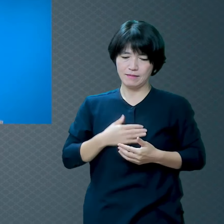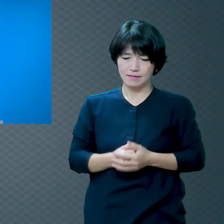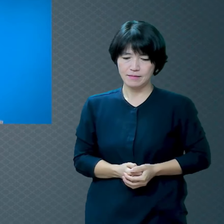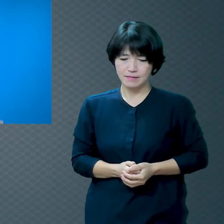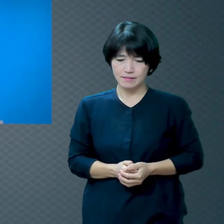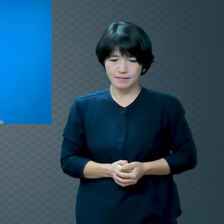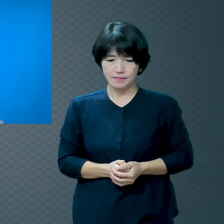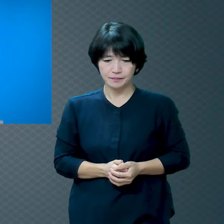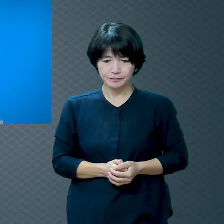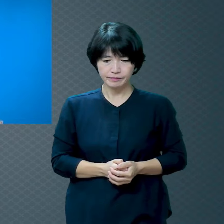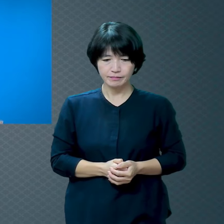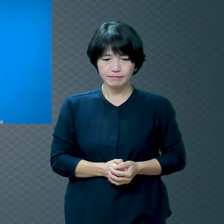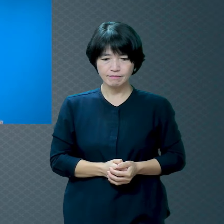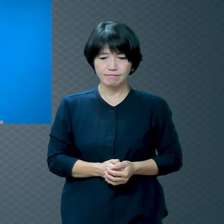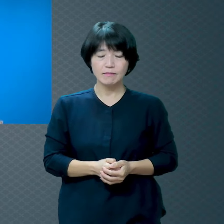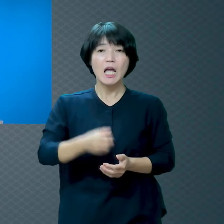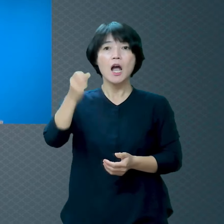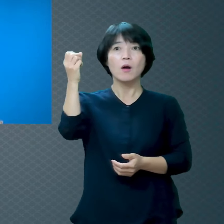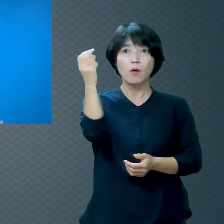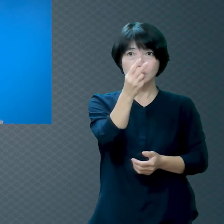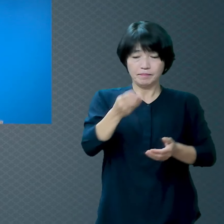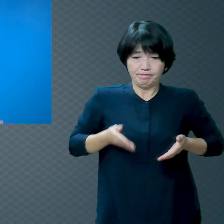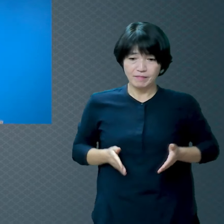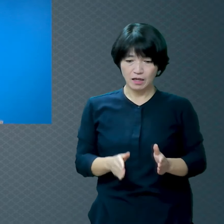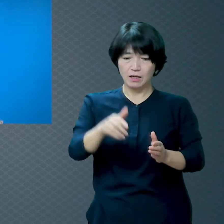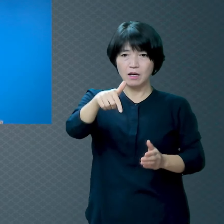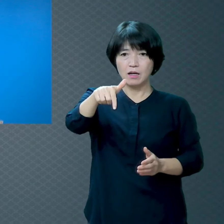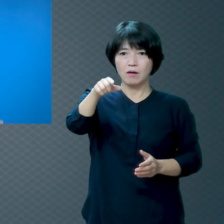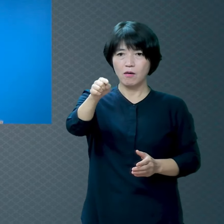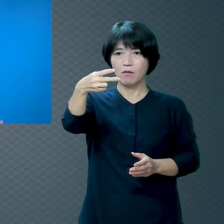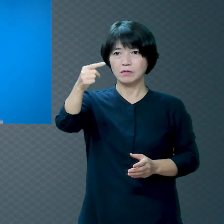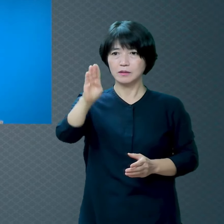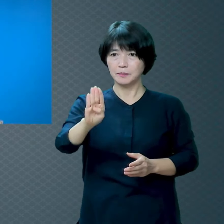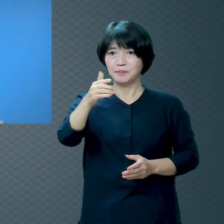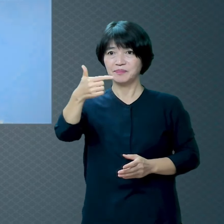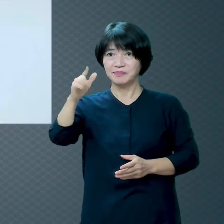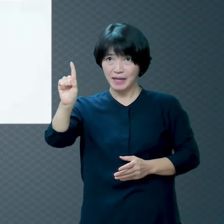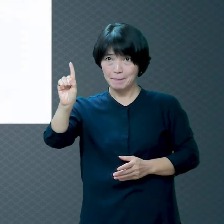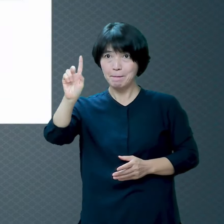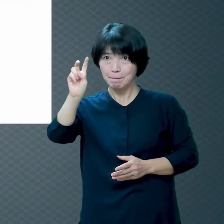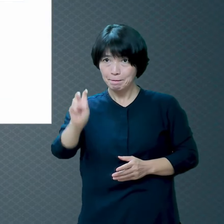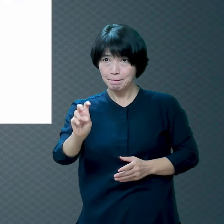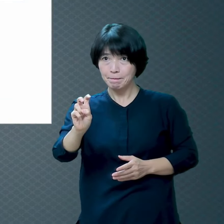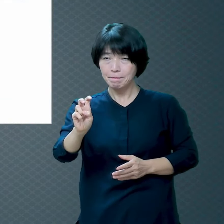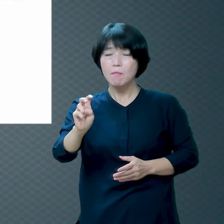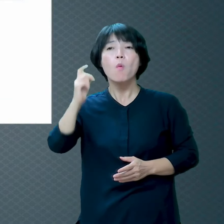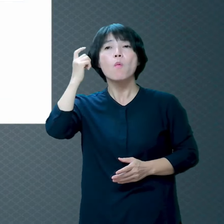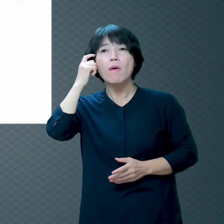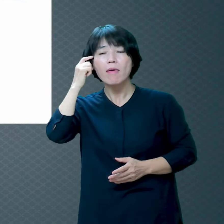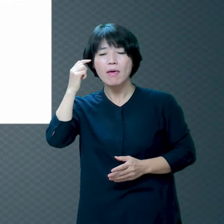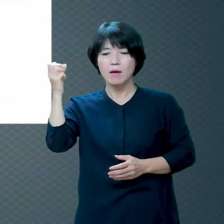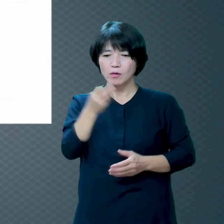왜 거듭나야 할까 요한복음 3장에 보면